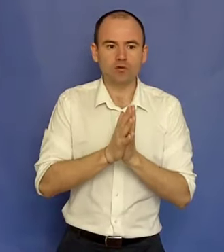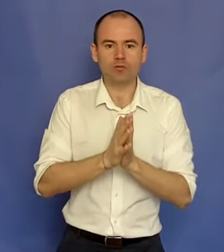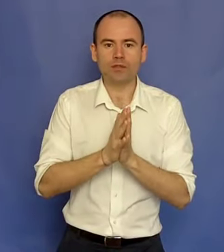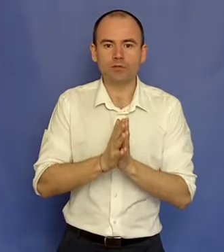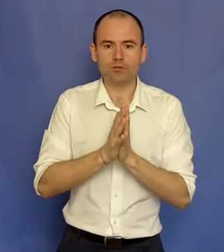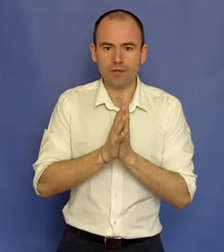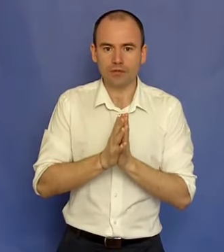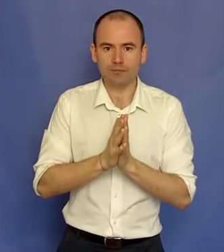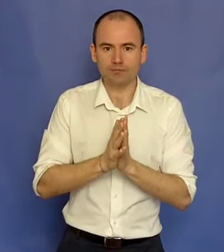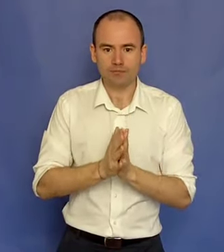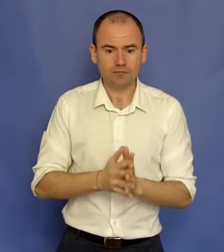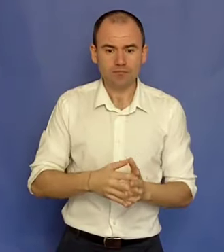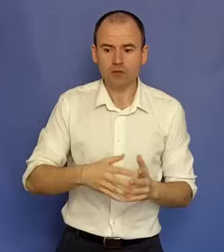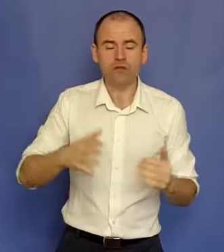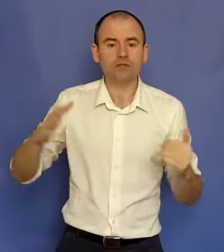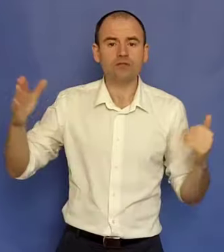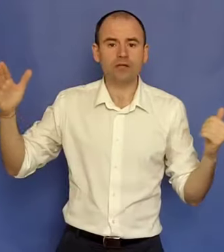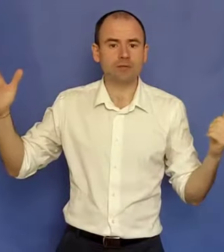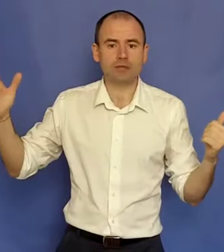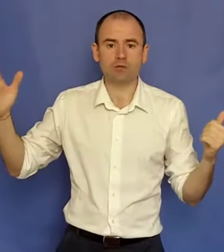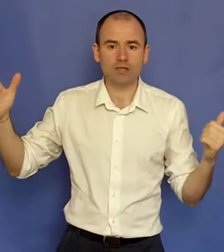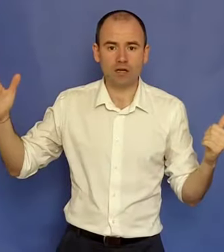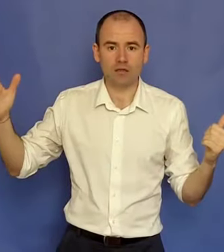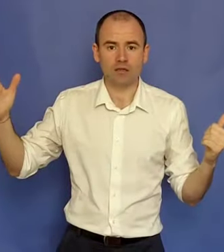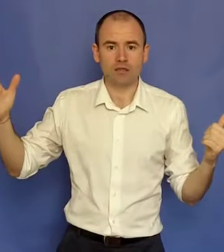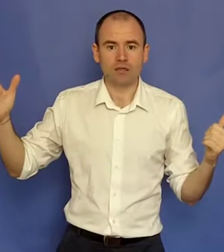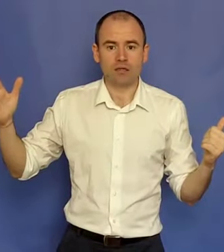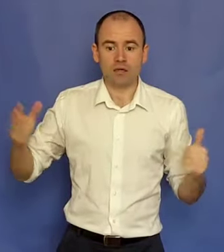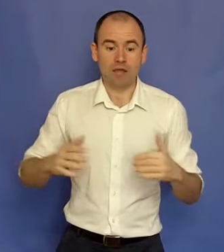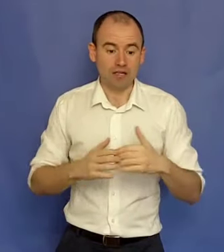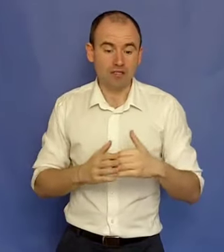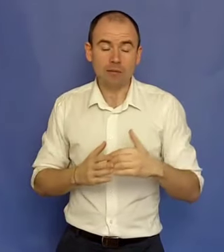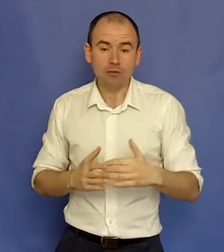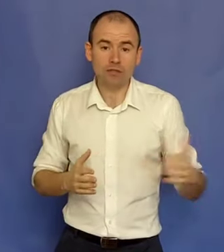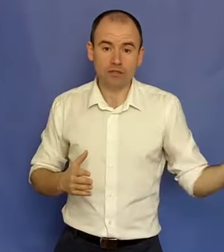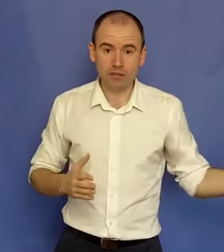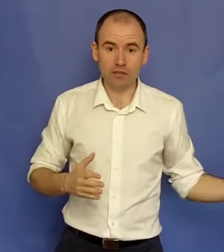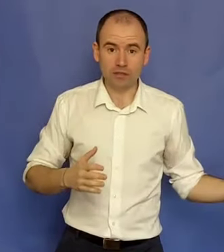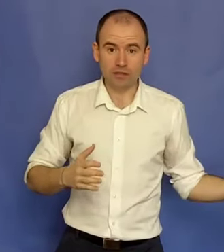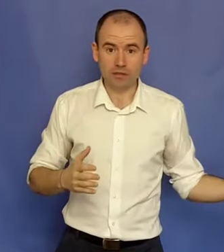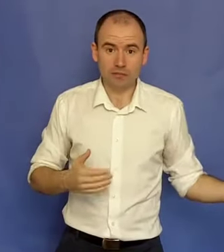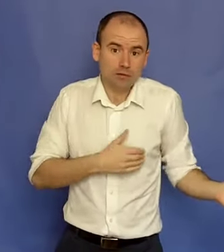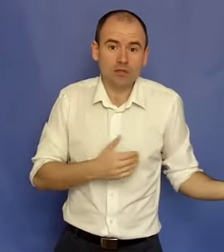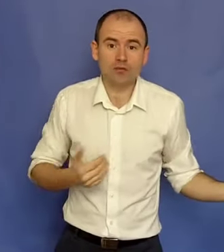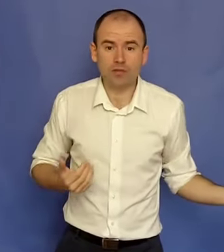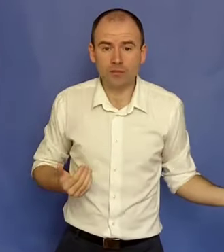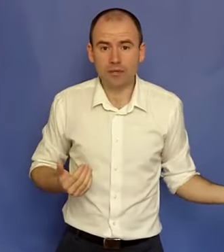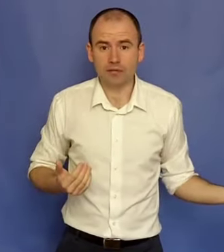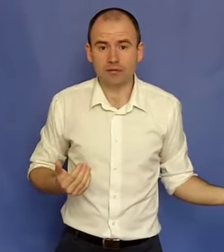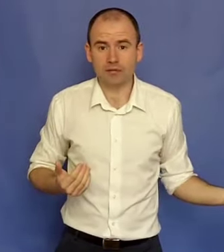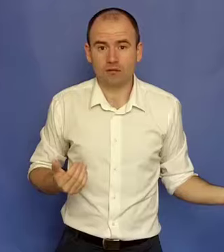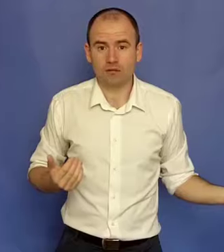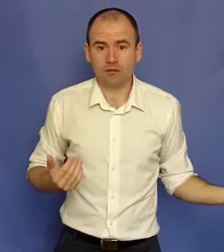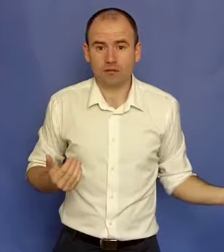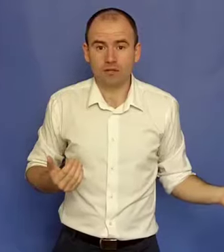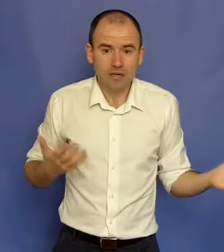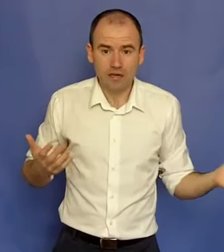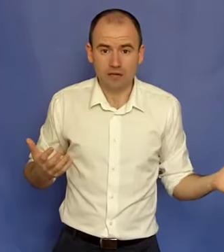cunoști bine un subiect, nu trebuie să devii expert mondial. Dacă știi mai mult decât cel de lângă tine, pentru el ești un expert. E clar.